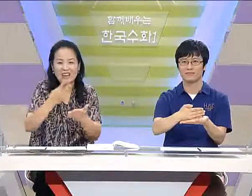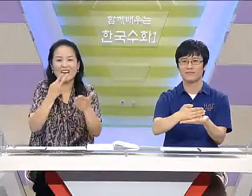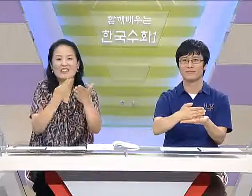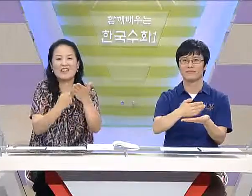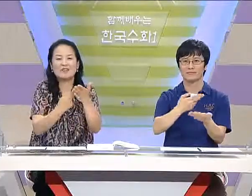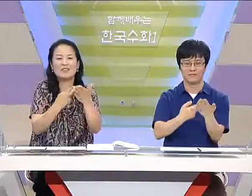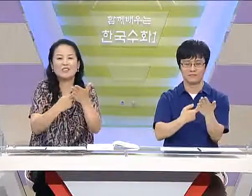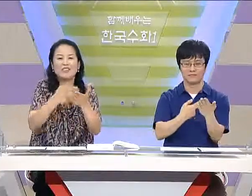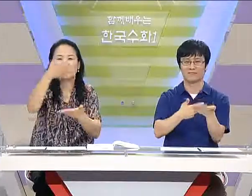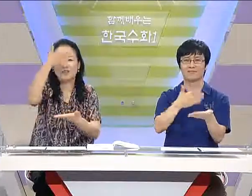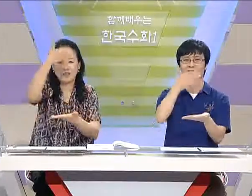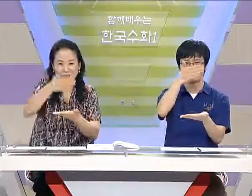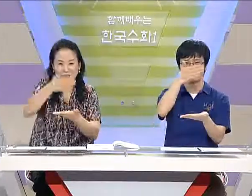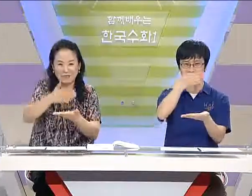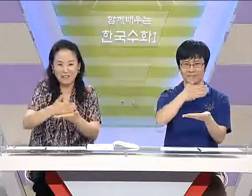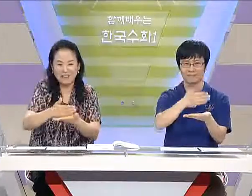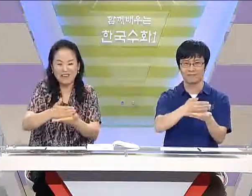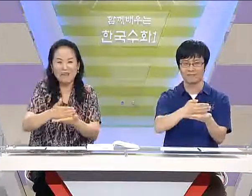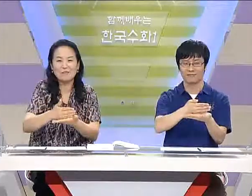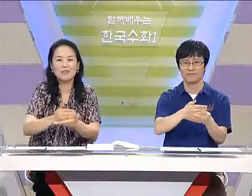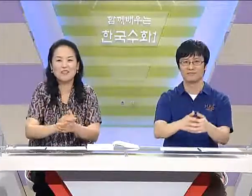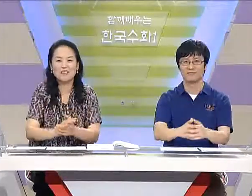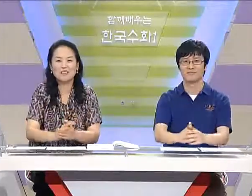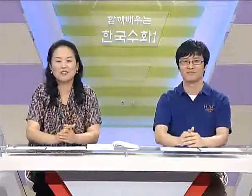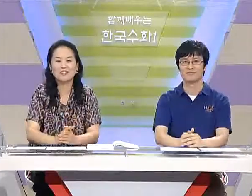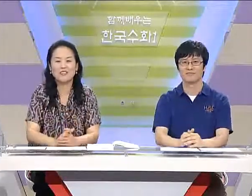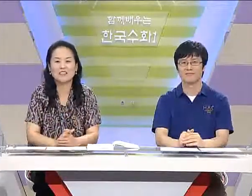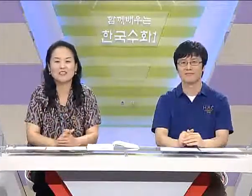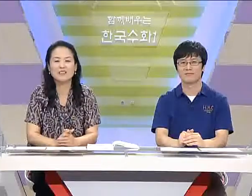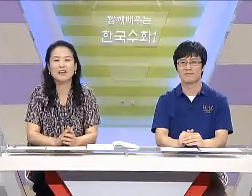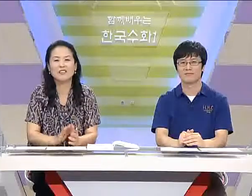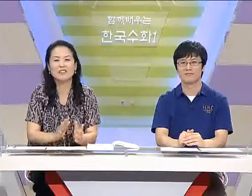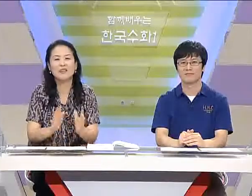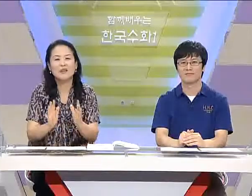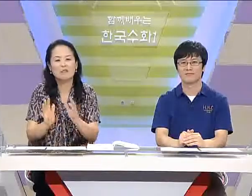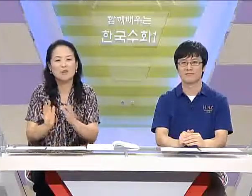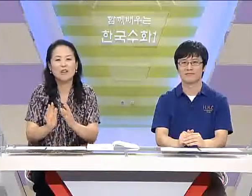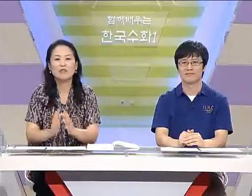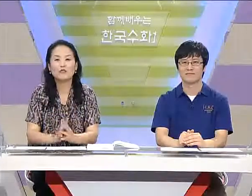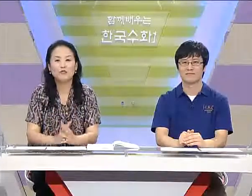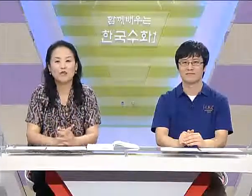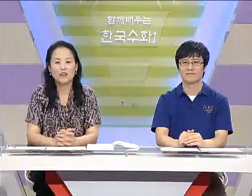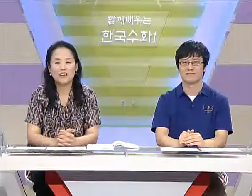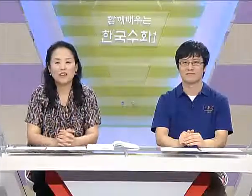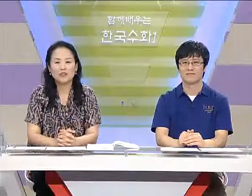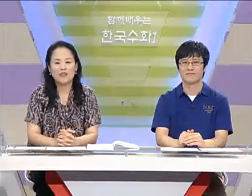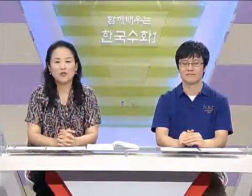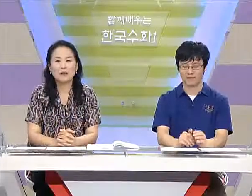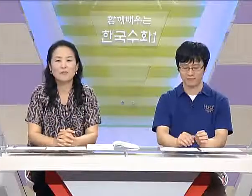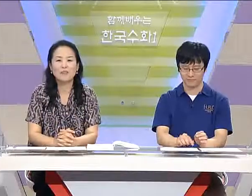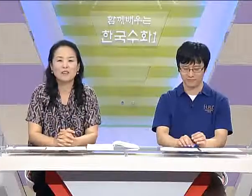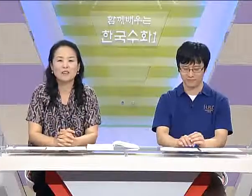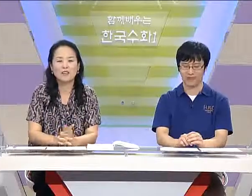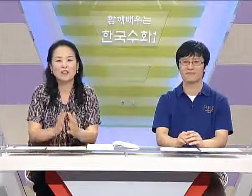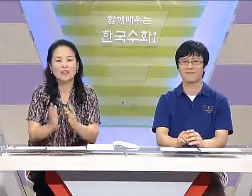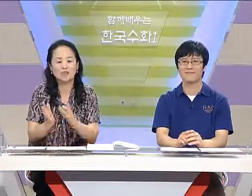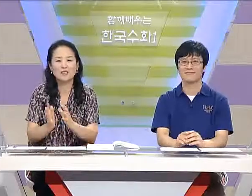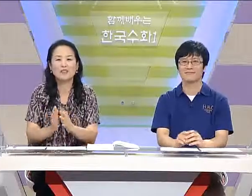창문이 되겠습니다. 한 번 더 기억해 주시고요. 자, 배운 한국 수화 자주 반복되는 단어들이 계속해서